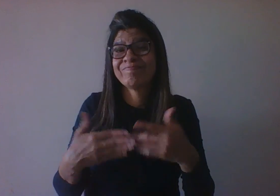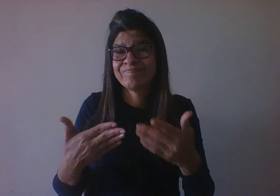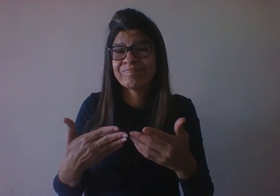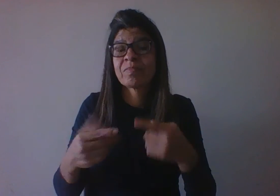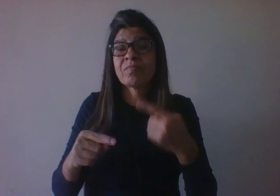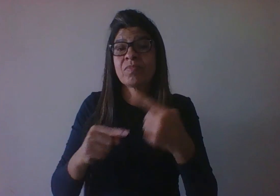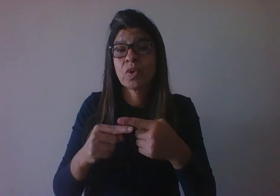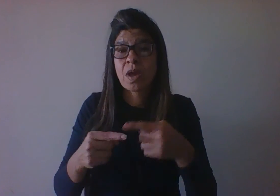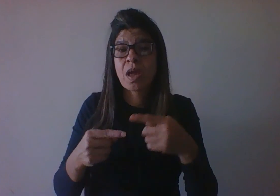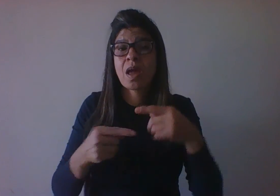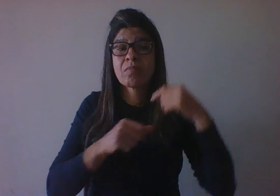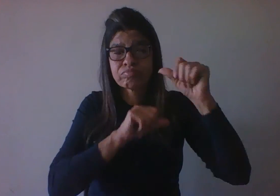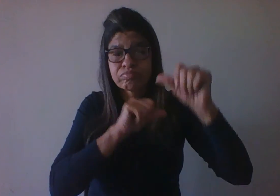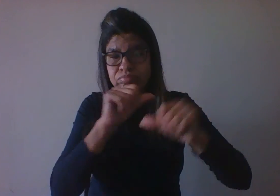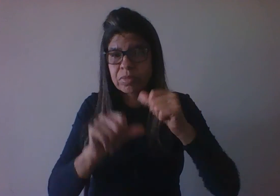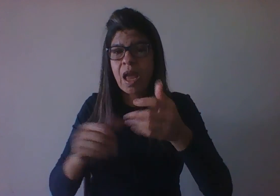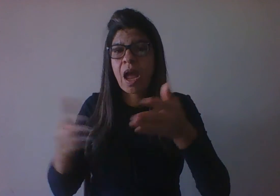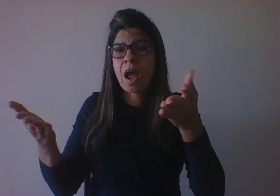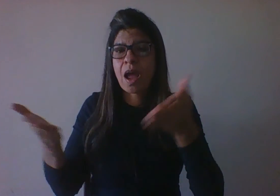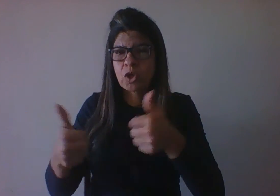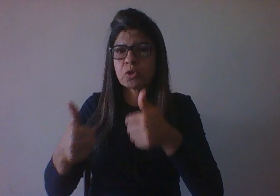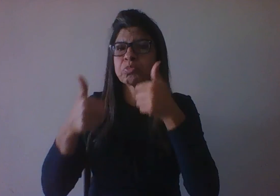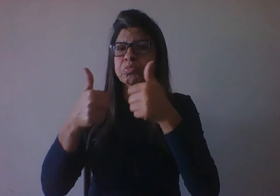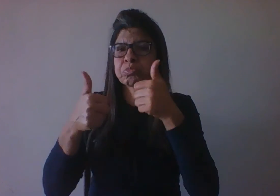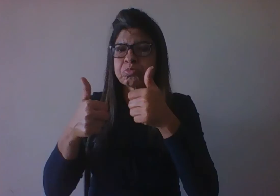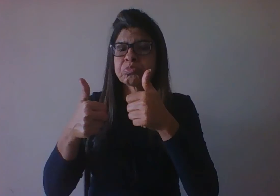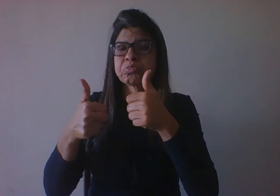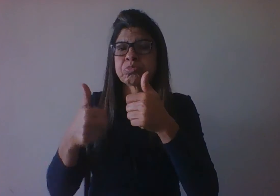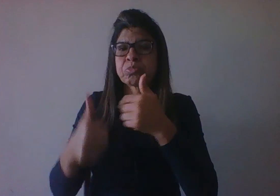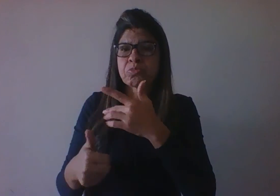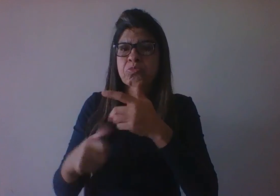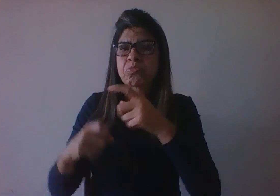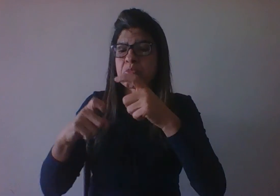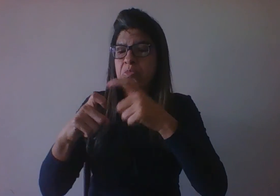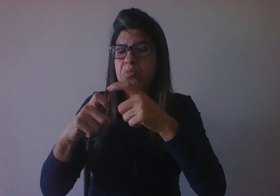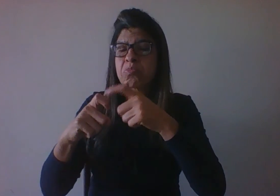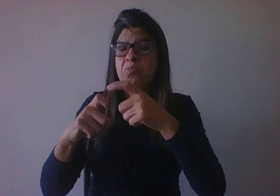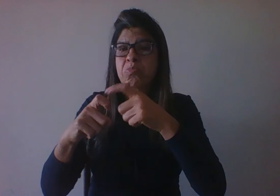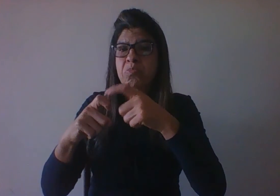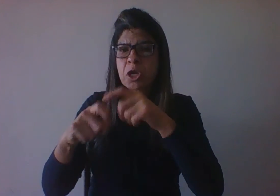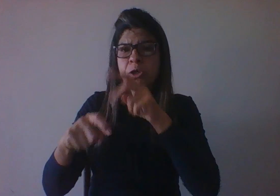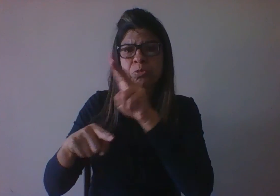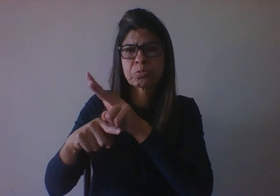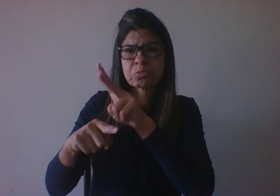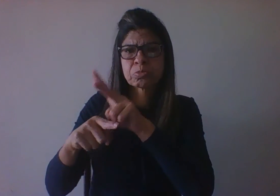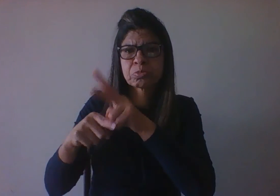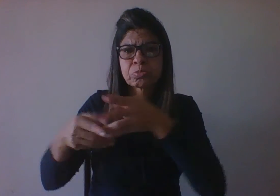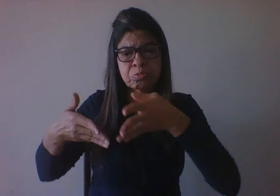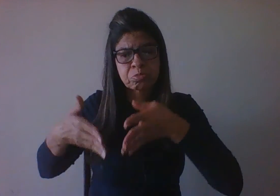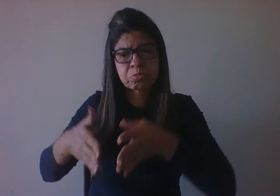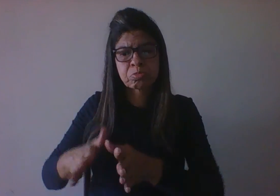dos nascimentos em hospitais. Uma criança que nasce no hospital, de cara, ela já é medida, pesada,